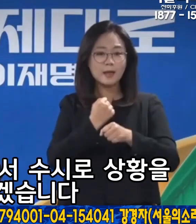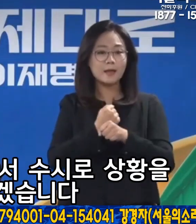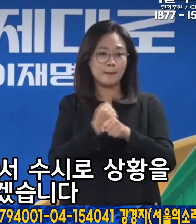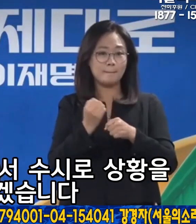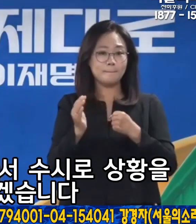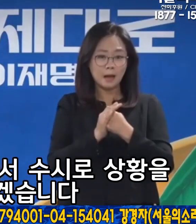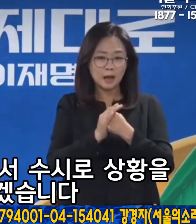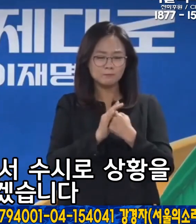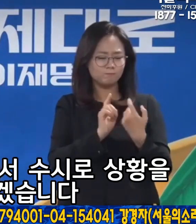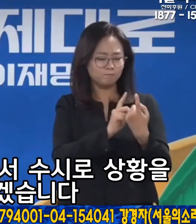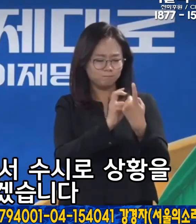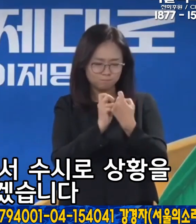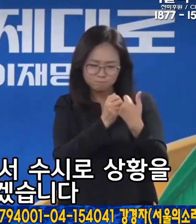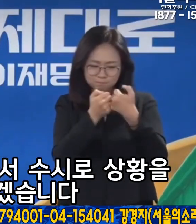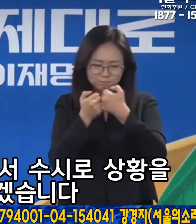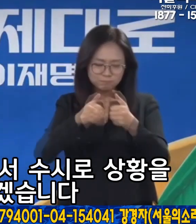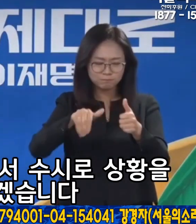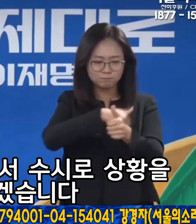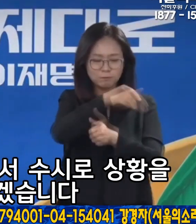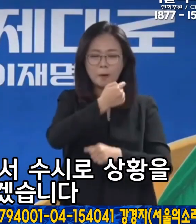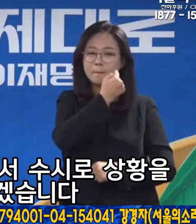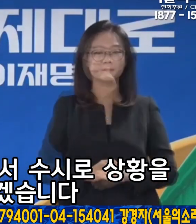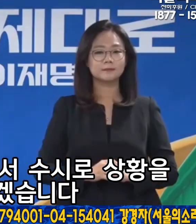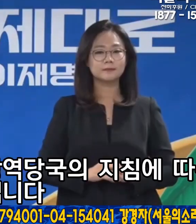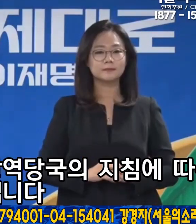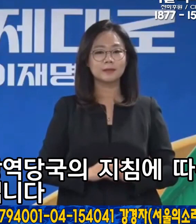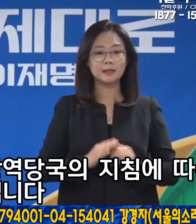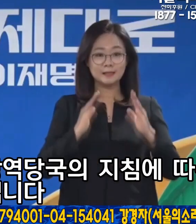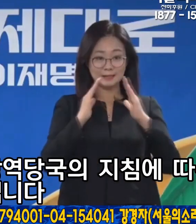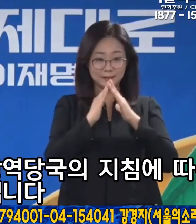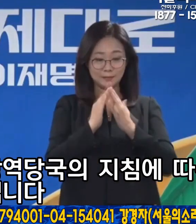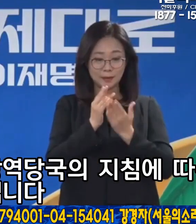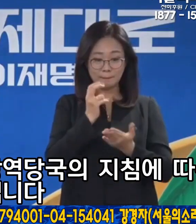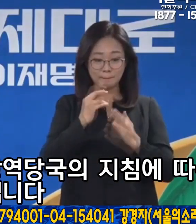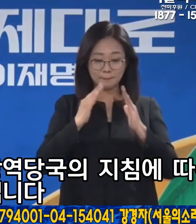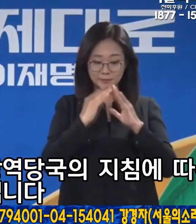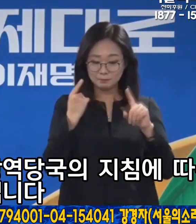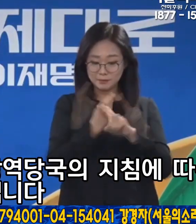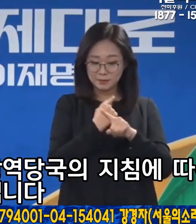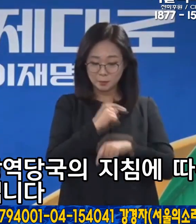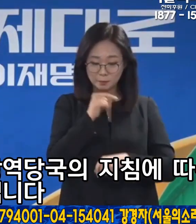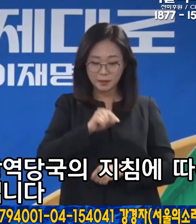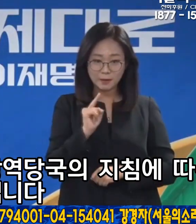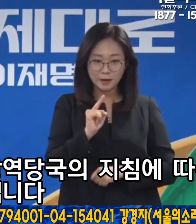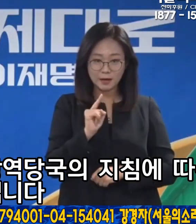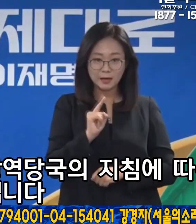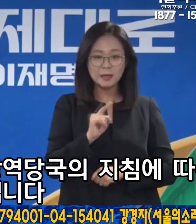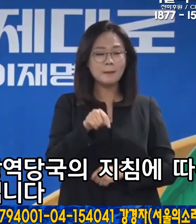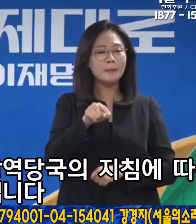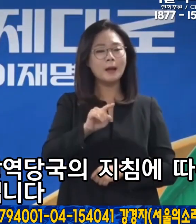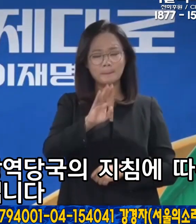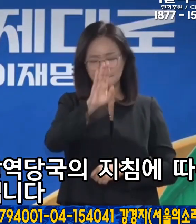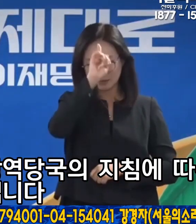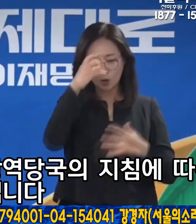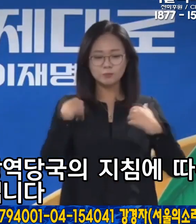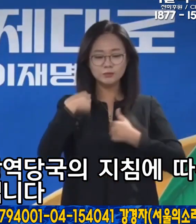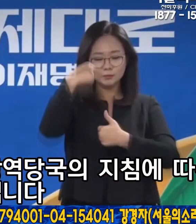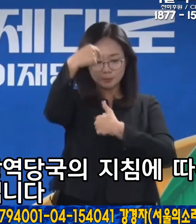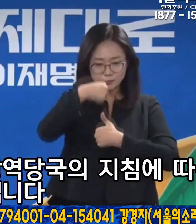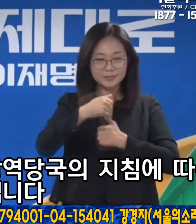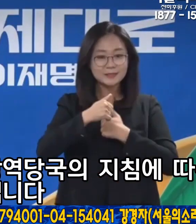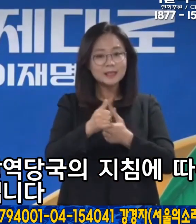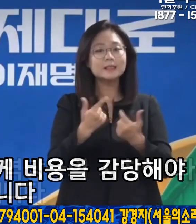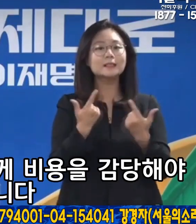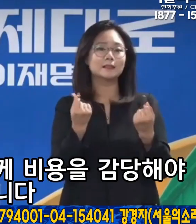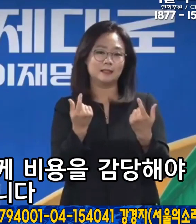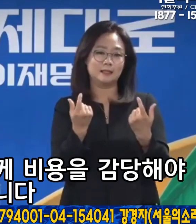열어서 수시로 상황을 점검하겠습니다. 재택치료는 엄밀히 방역당국의 지침에 따르는 것입니다.